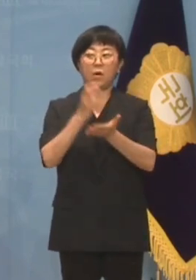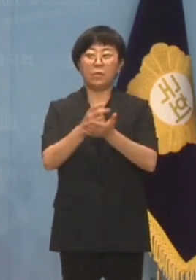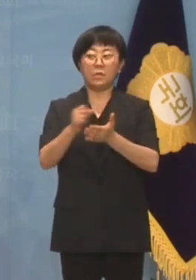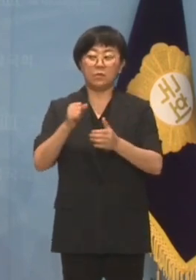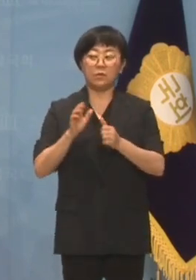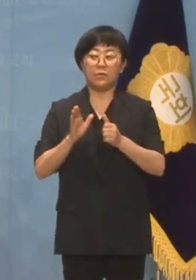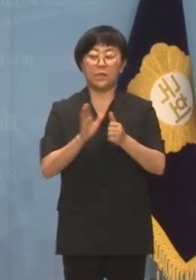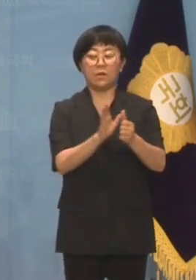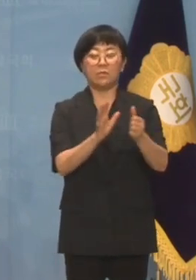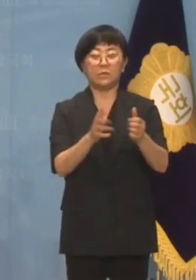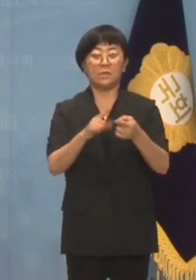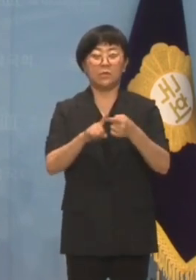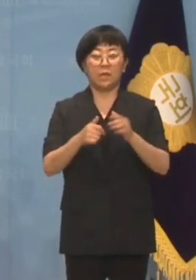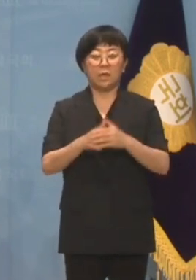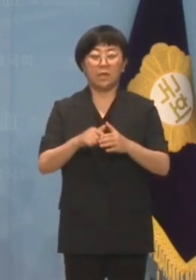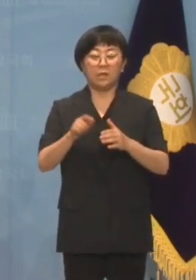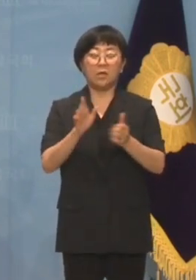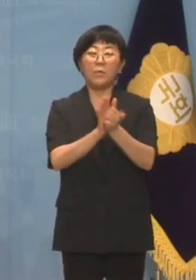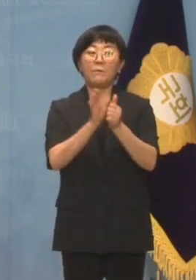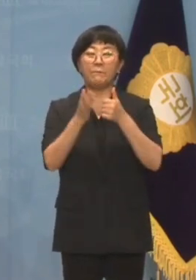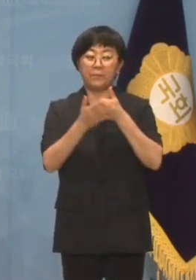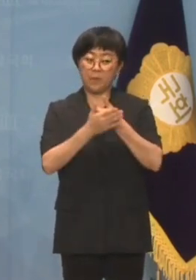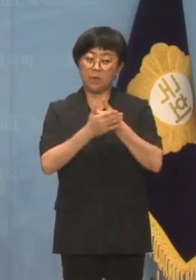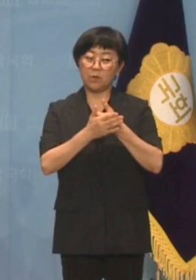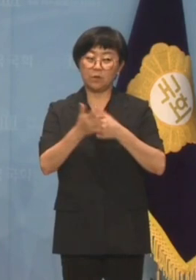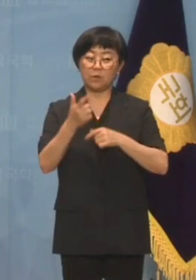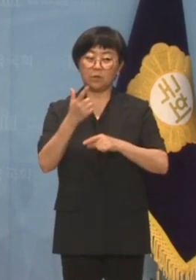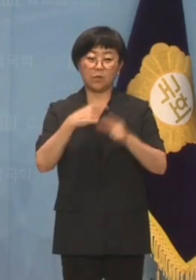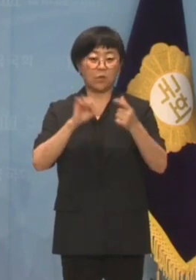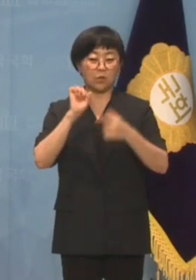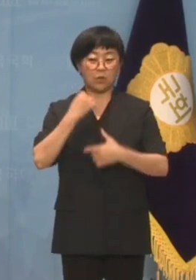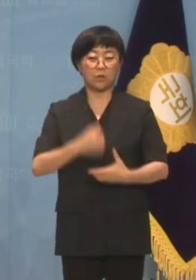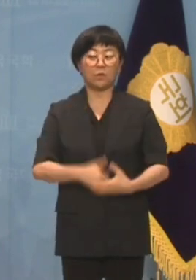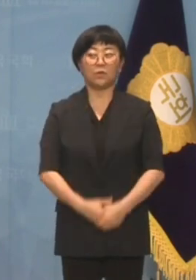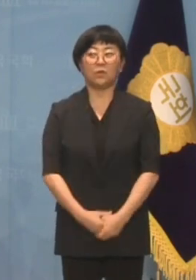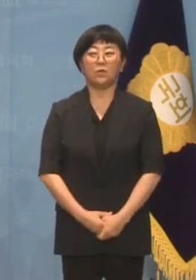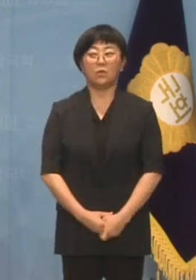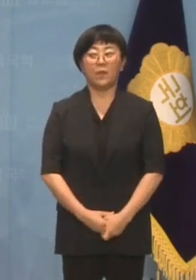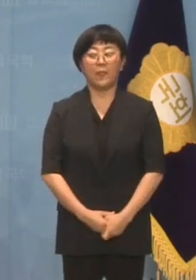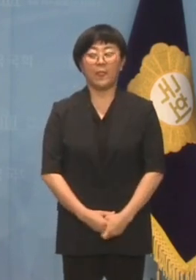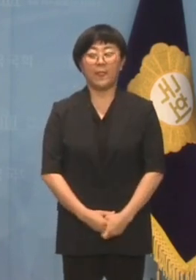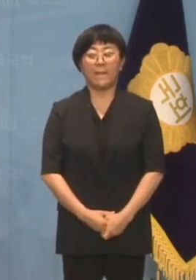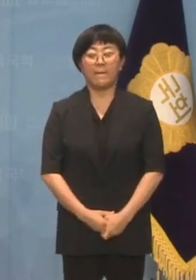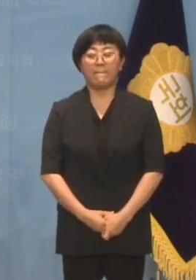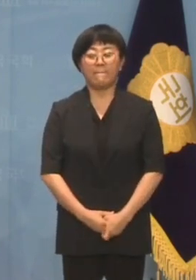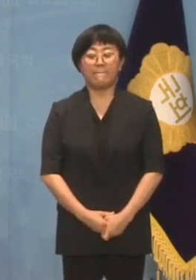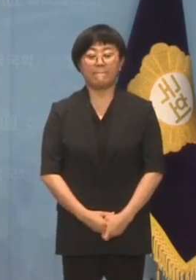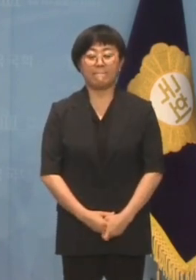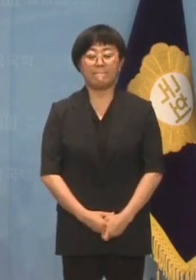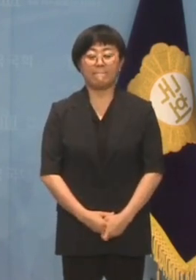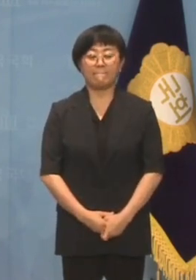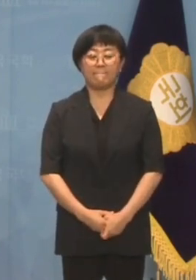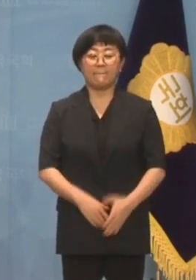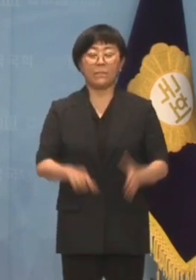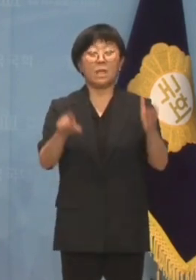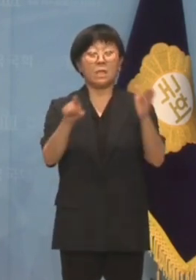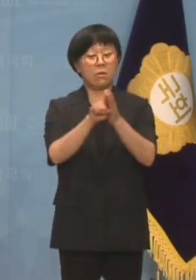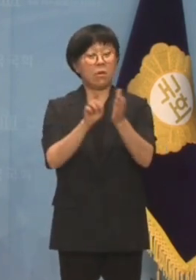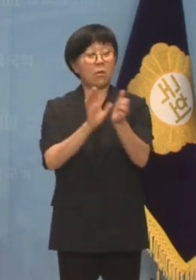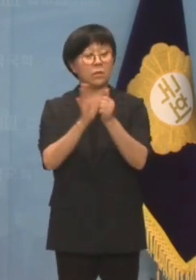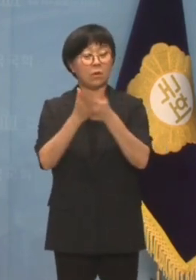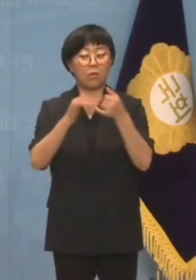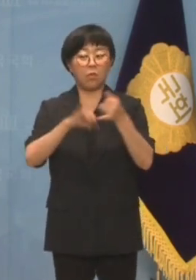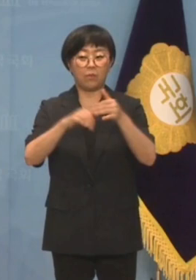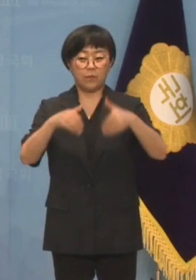밀어붙인다면 직역 간의 협력은 더욱 멀어지게 될 것입니다. 이는 곧 신뢰와 협조가